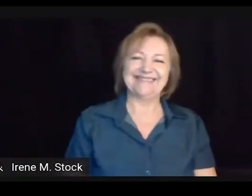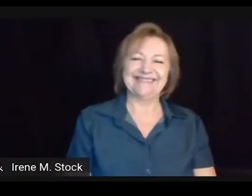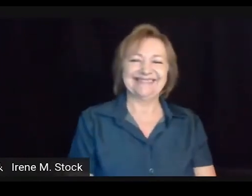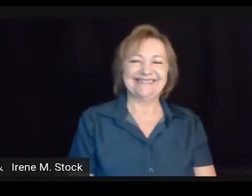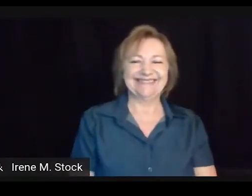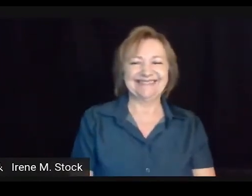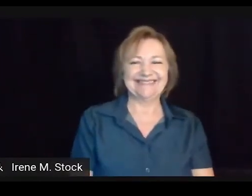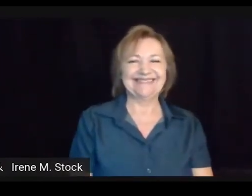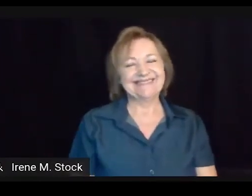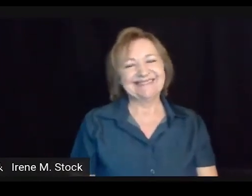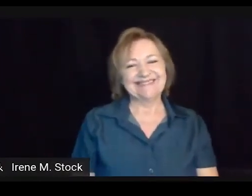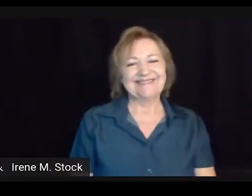Muito obrigada, Sueli.